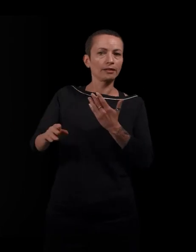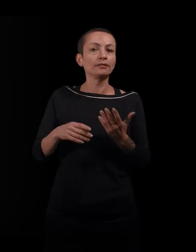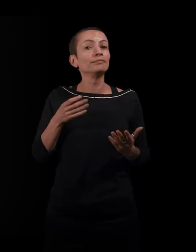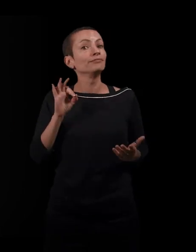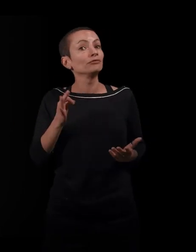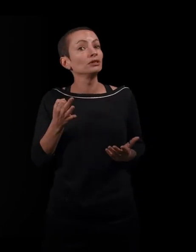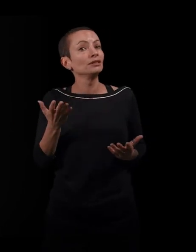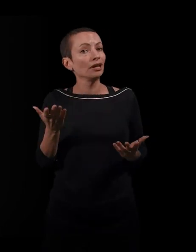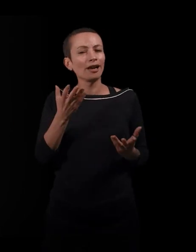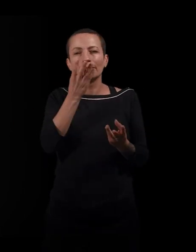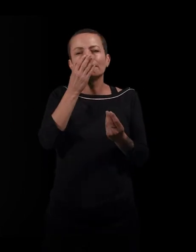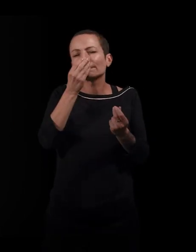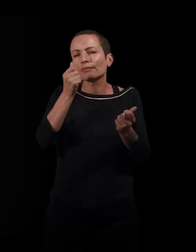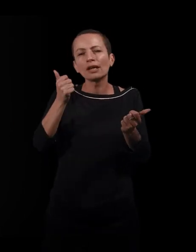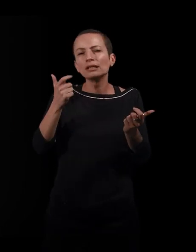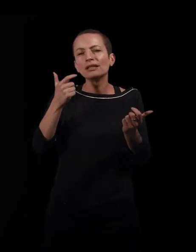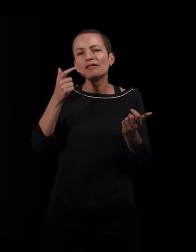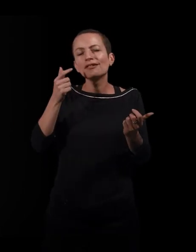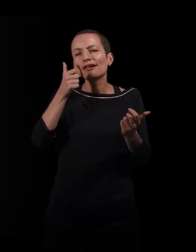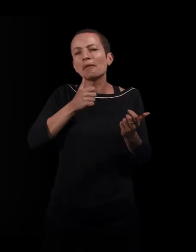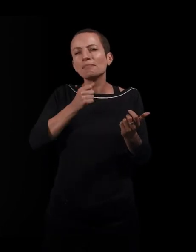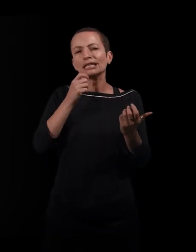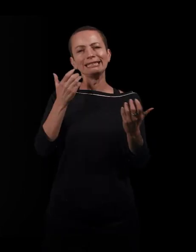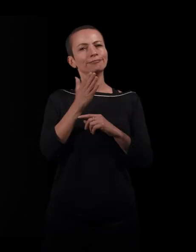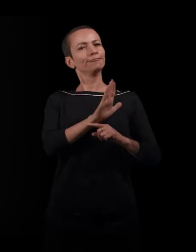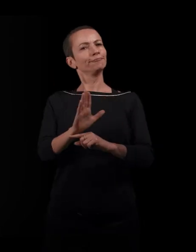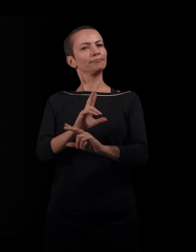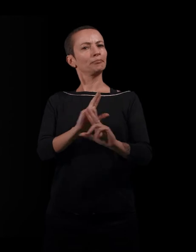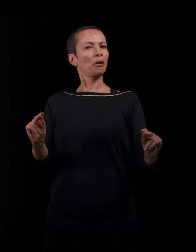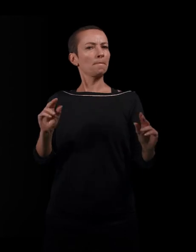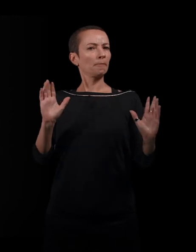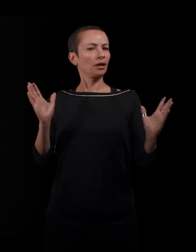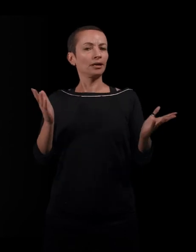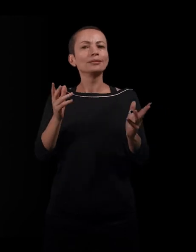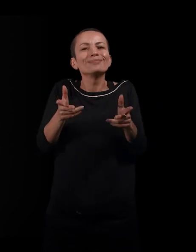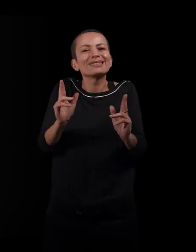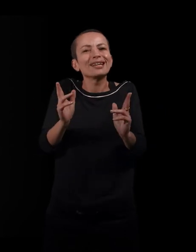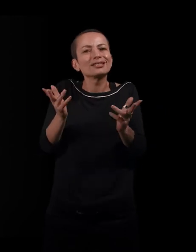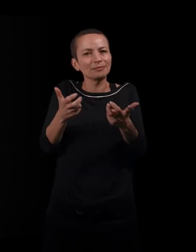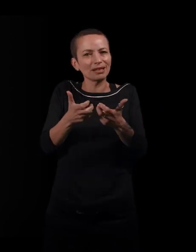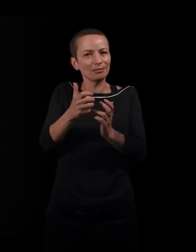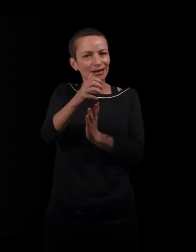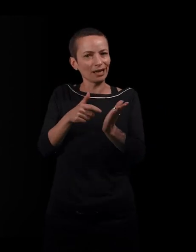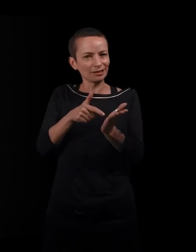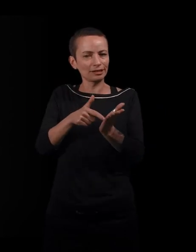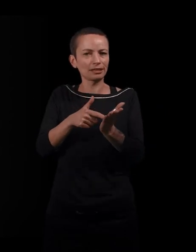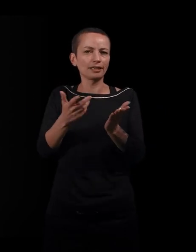sent bien qu'elle veut faire bonne figure, quoi qu'il arrive. Et dans ce petit passage, par exemple, c'est début